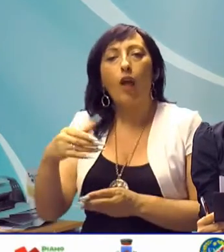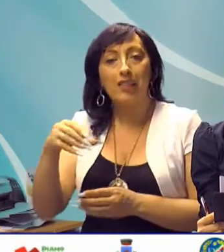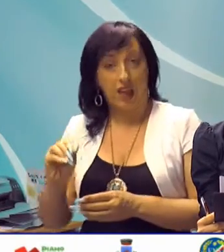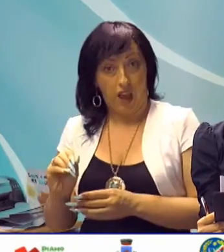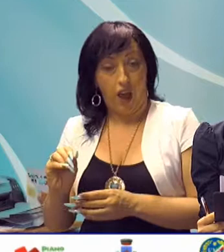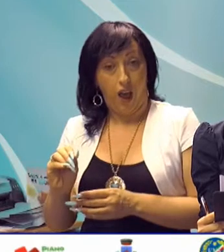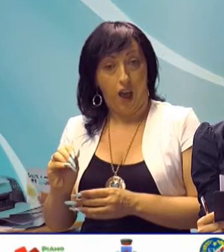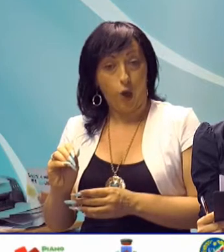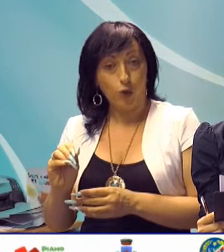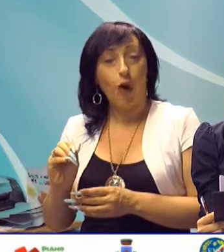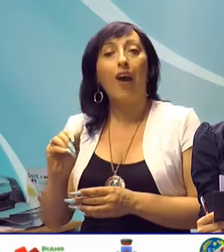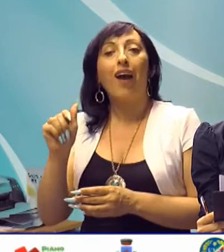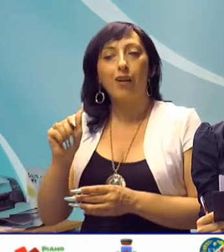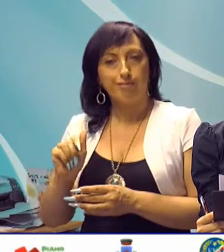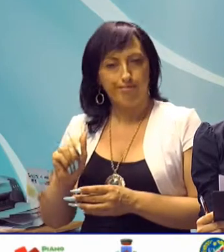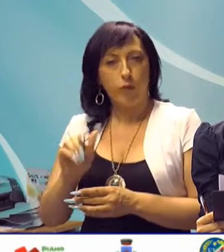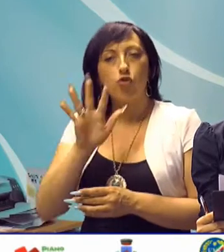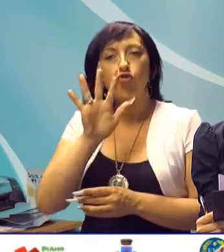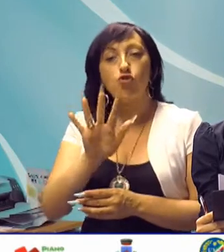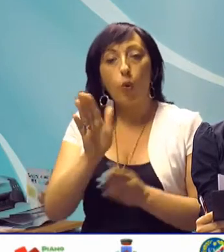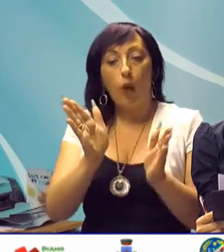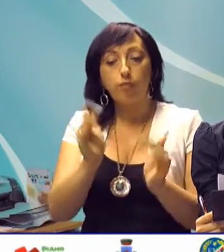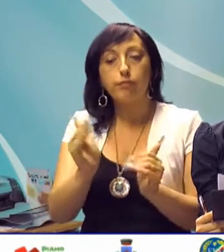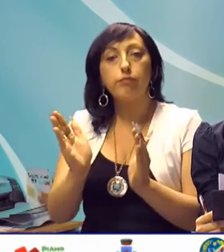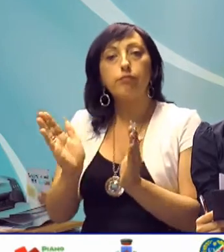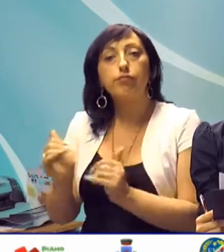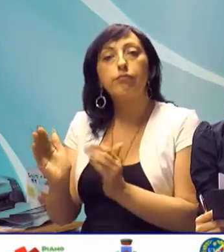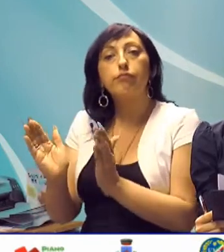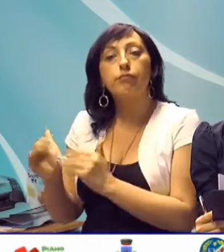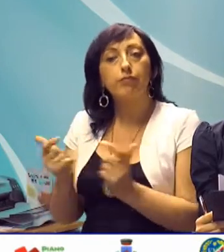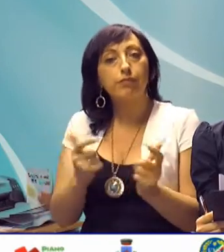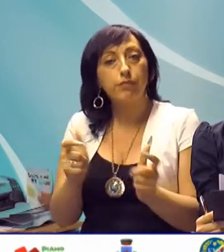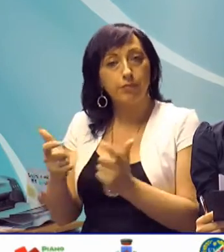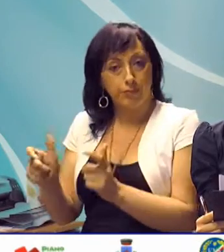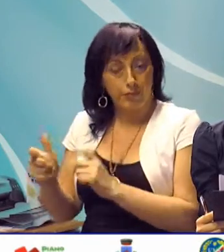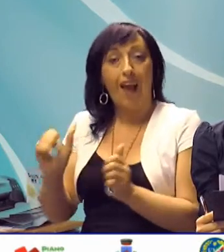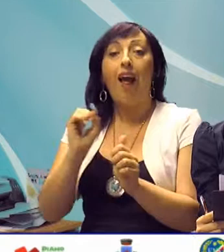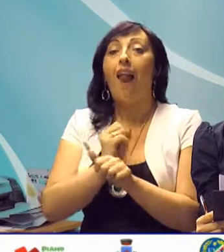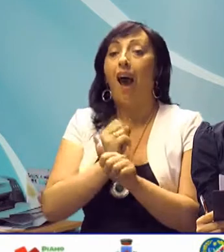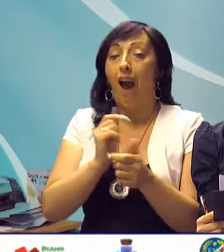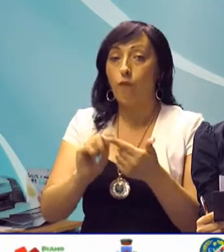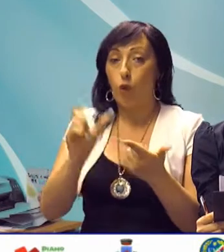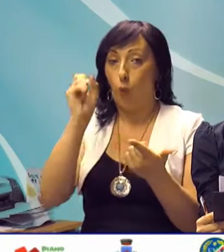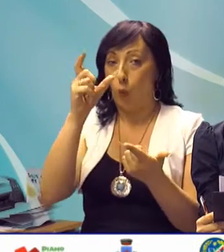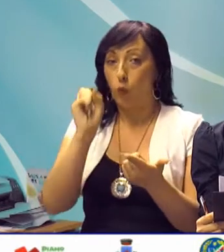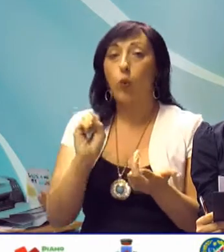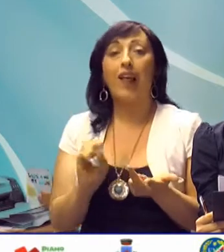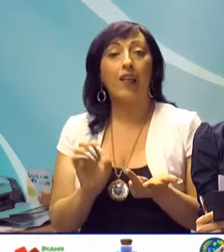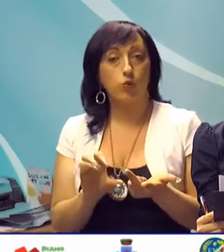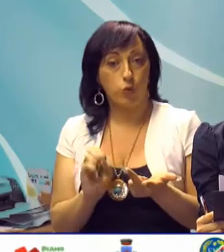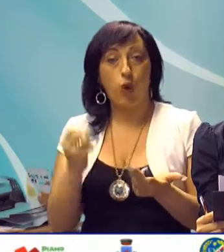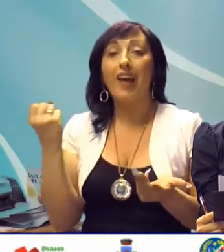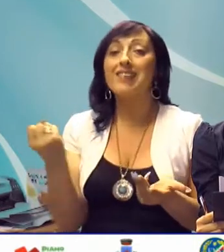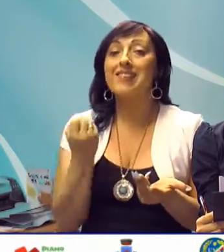che dovranno rientrare in 5 specifiche categorie. Lavoro, cultura e istruzione,